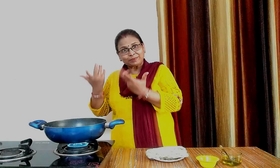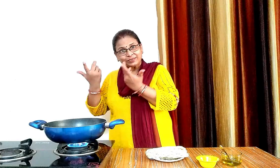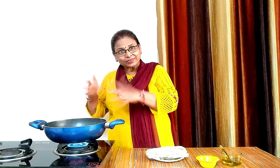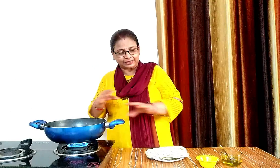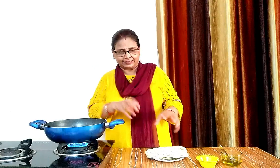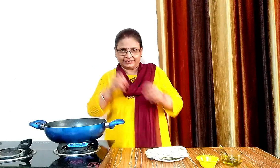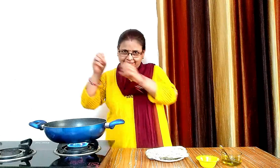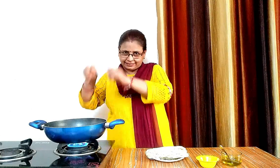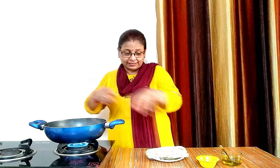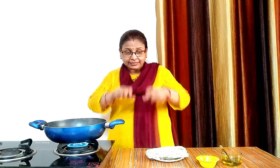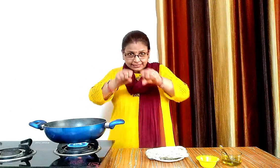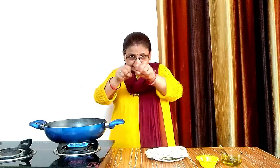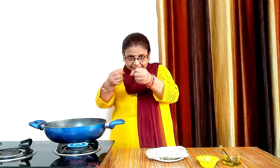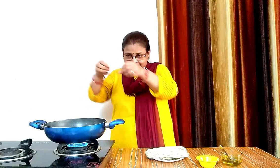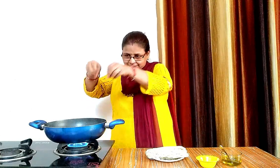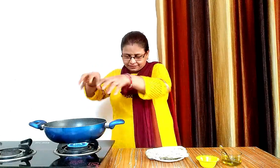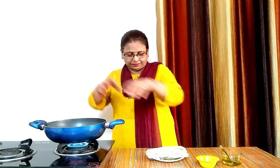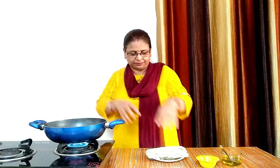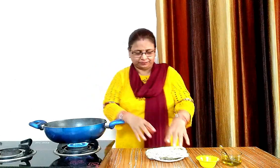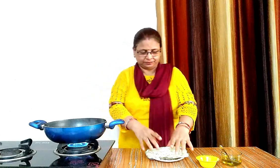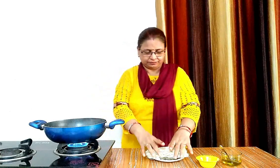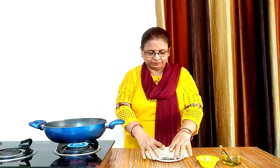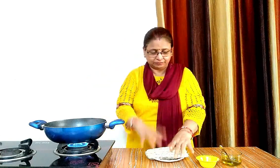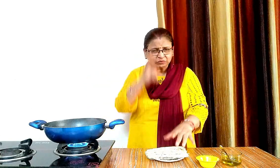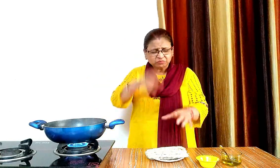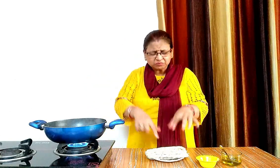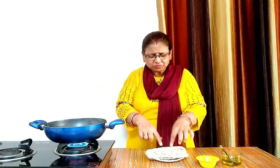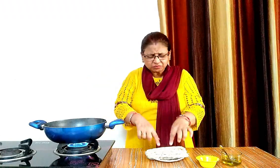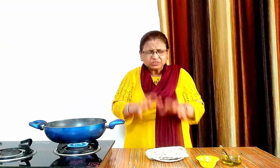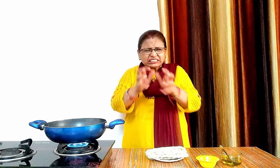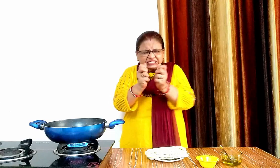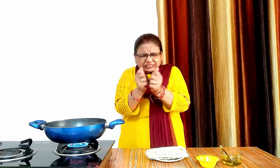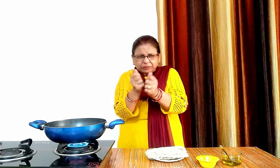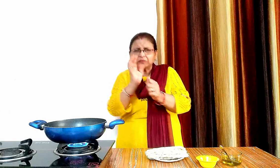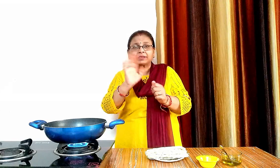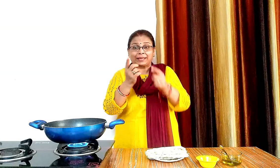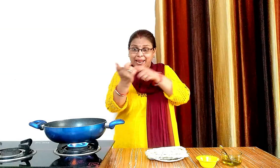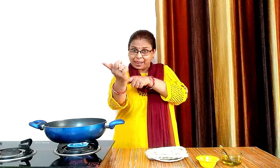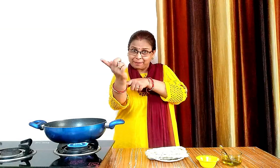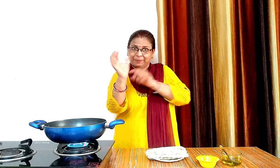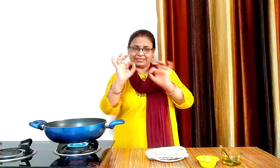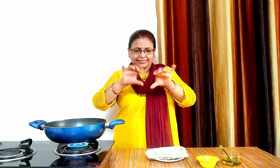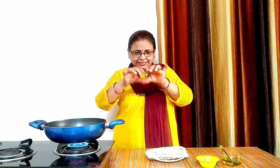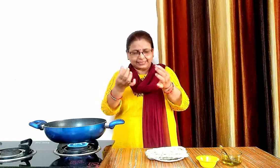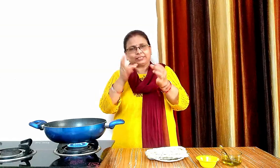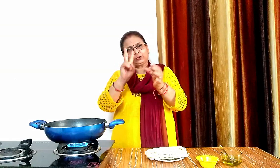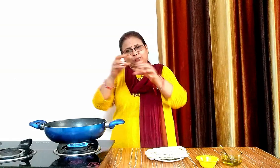देखे पानी में बॉल आ गया है अब noodles को पाने में डाल देंगे हम noodles को जादा नहीं तोड़ेंगे बस दो पार्टस में ही तोड़